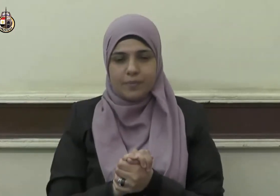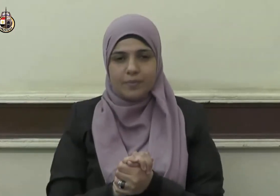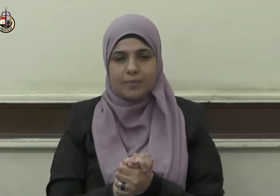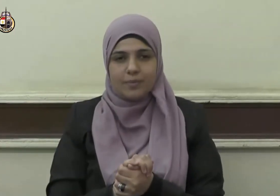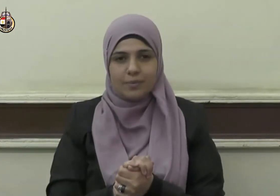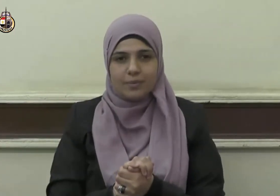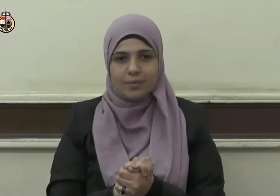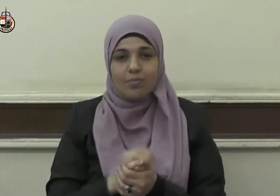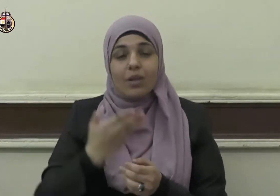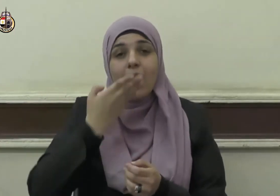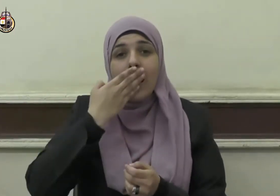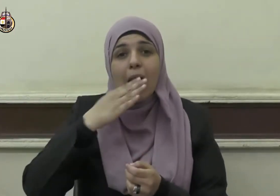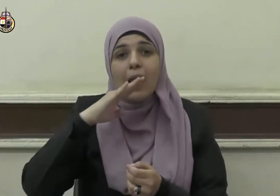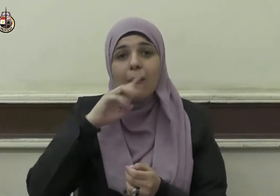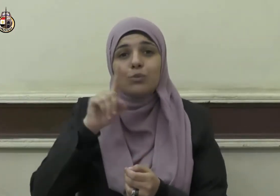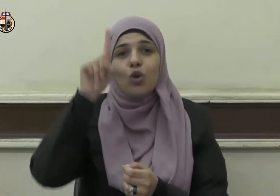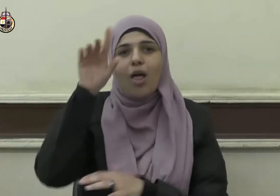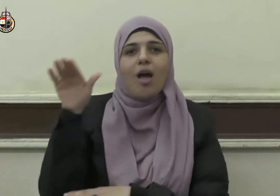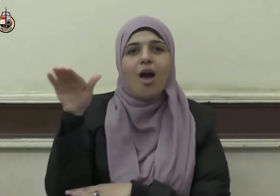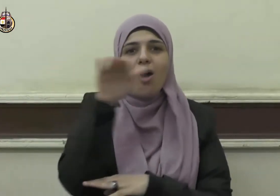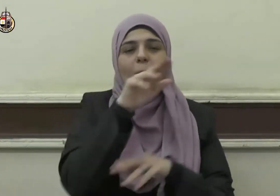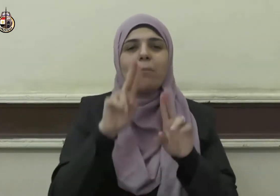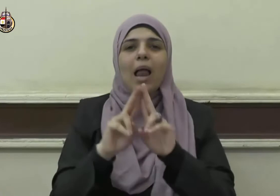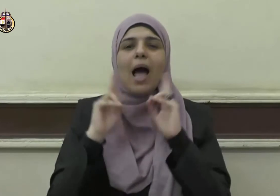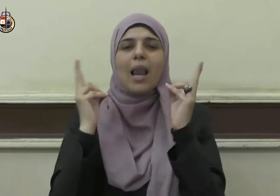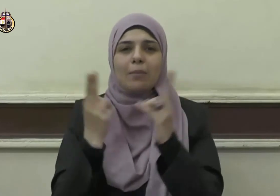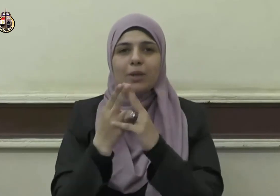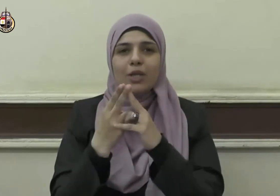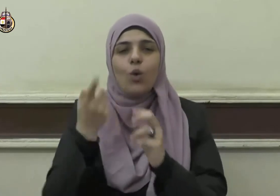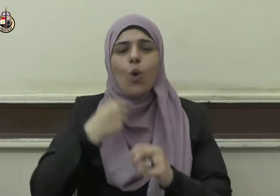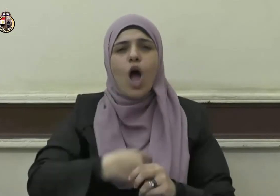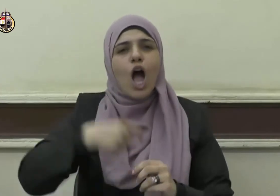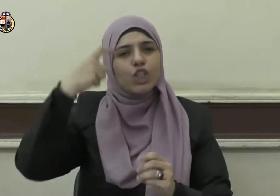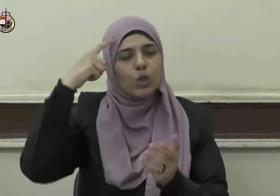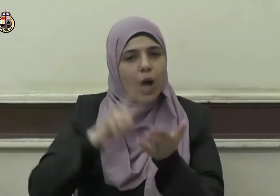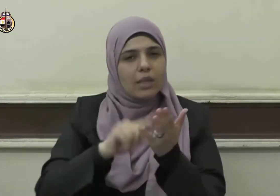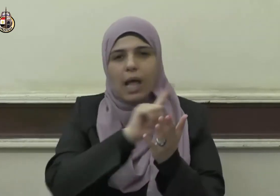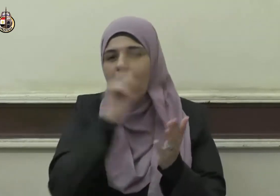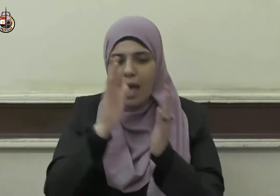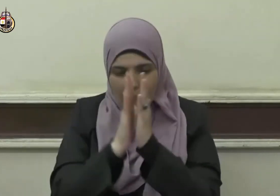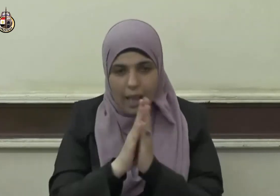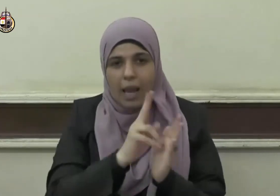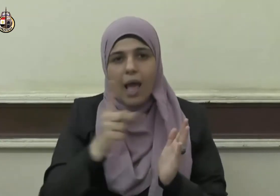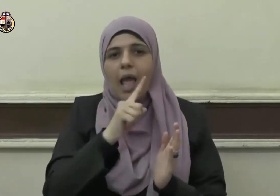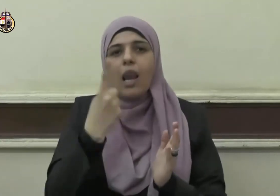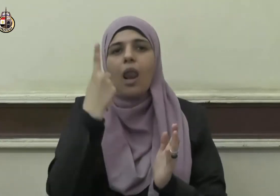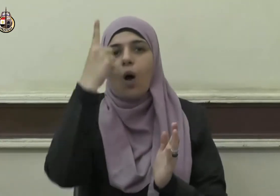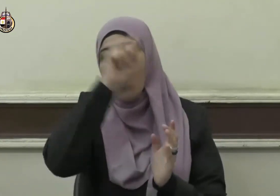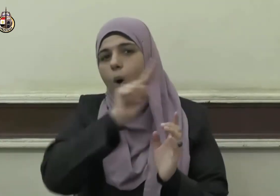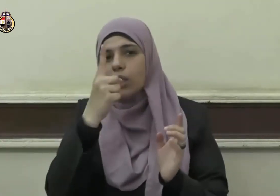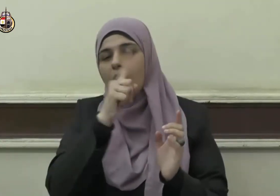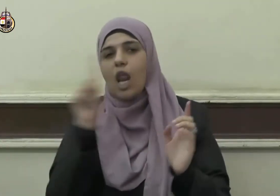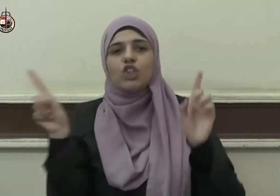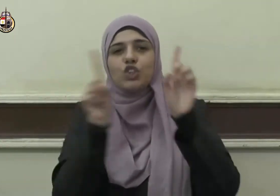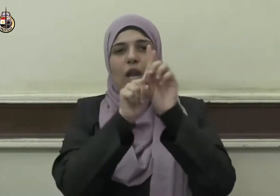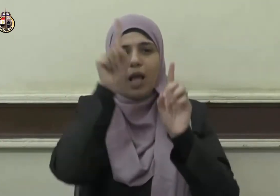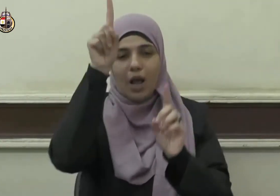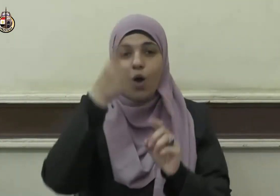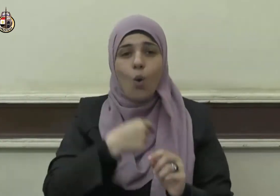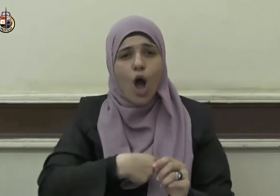الحمد لله رب العالمين وأشهد أن لا إله إلا الله وحده لا شرك له وأشهد أن سيدنا